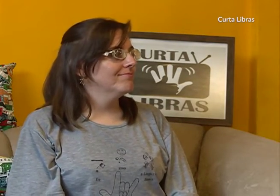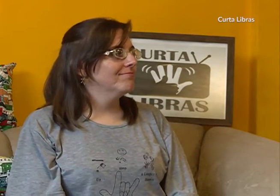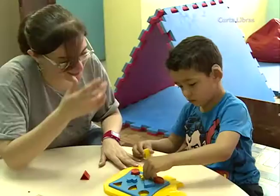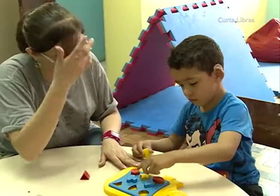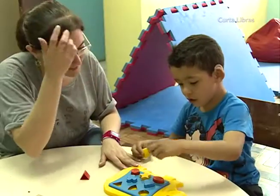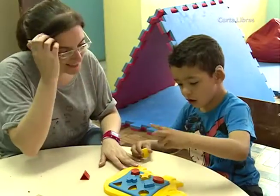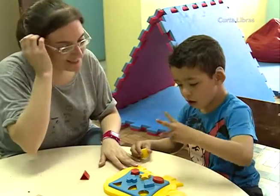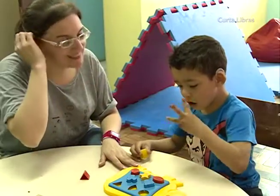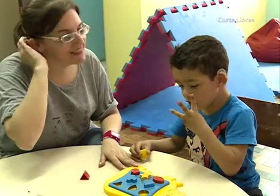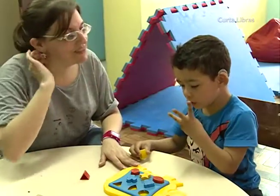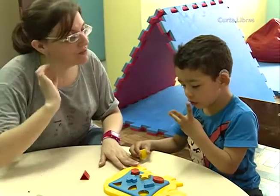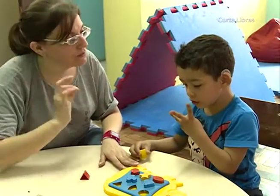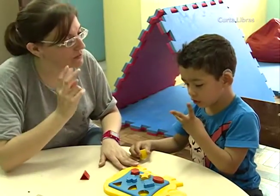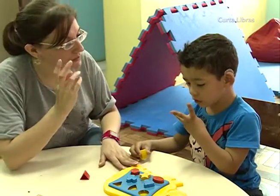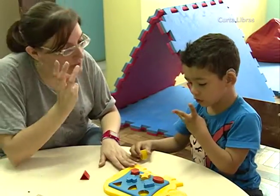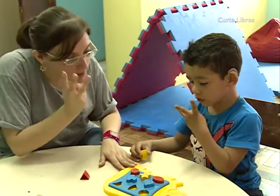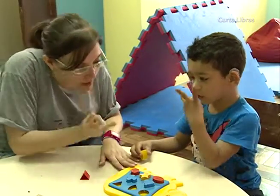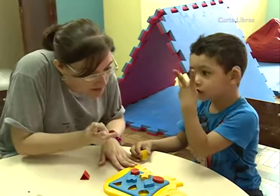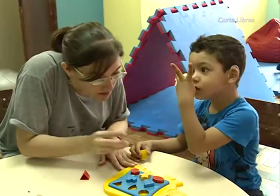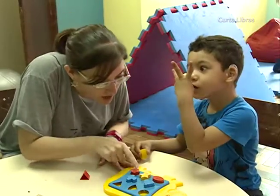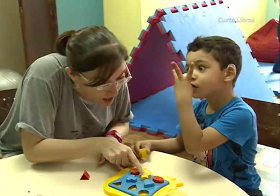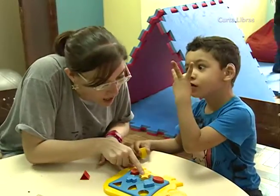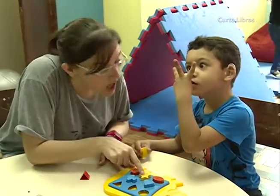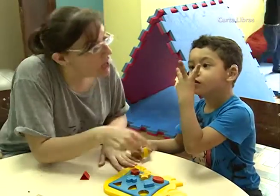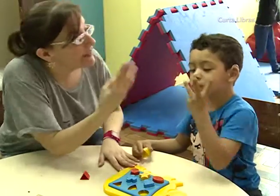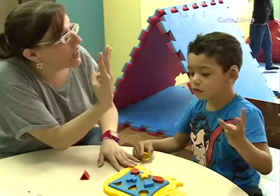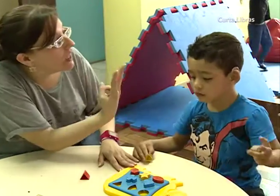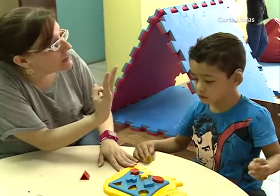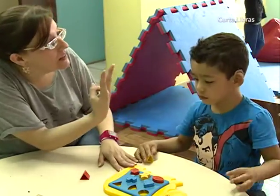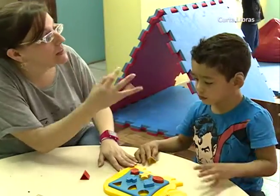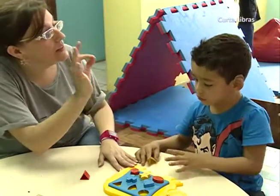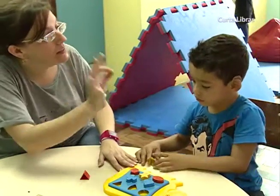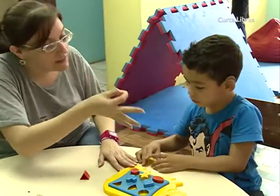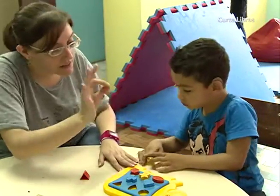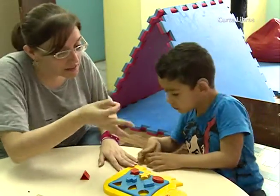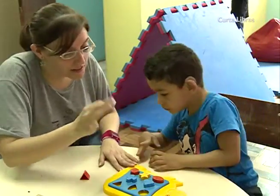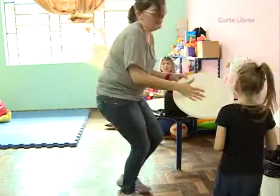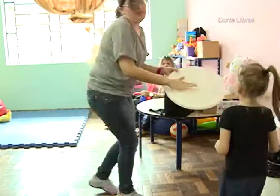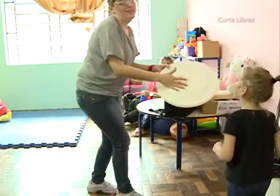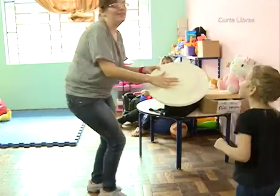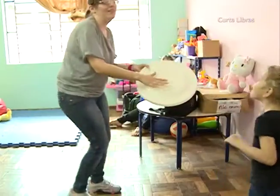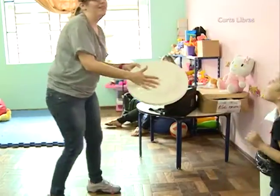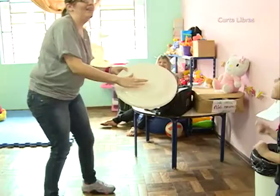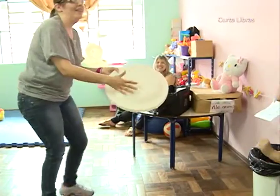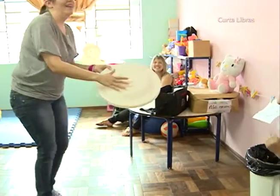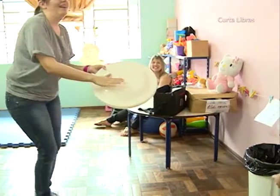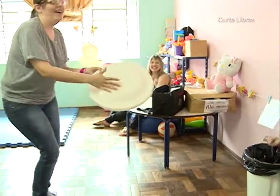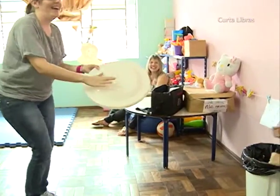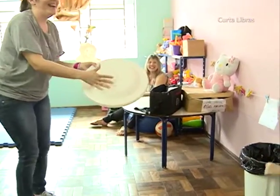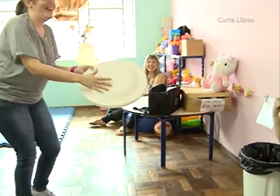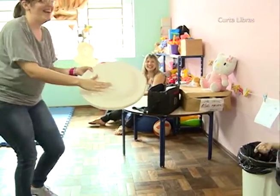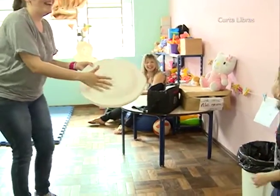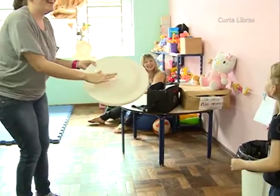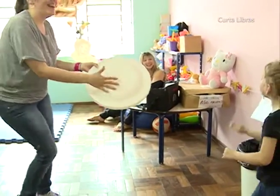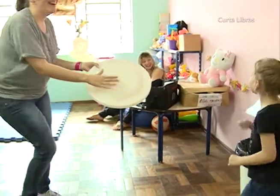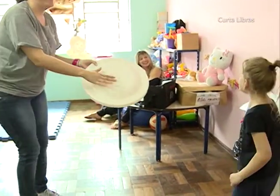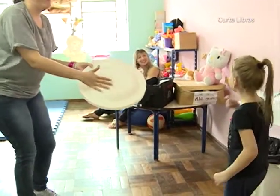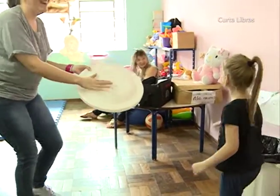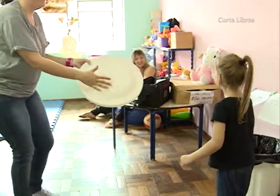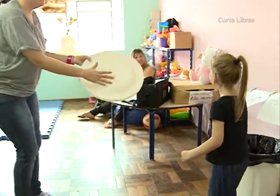E depois, quando você retomou o magistério e conseguiu se formar, já foi numa escola para surdos ou uma escola